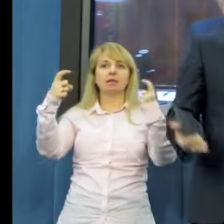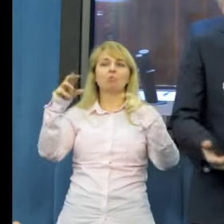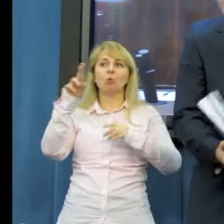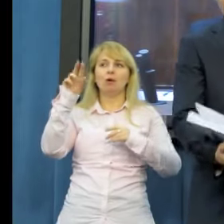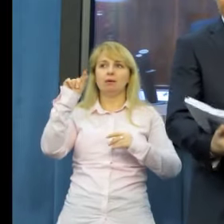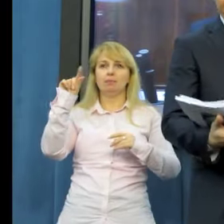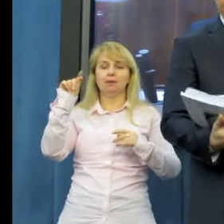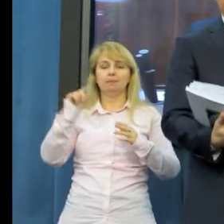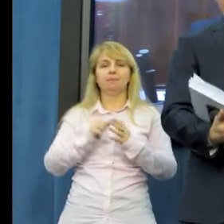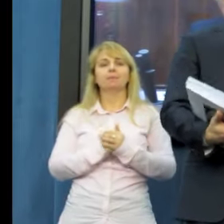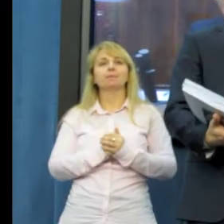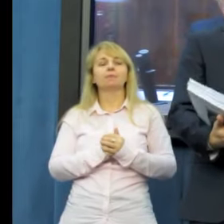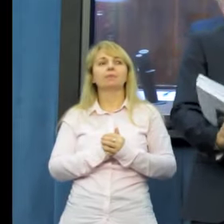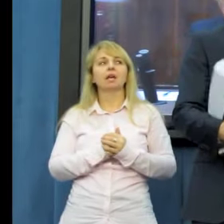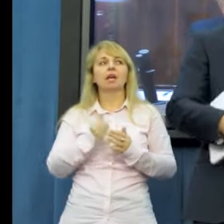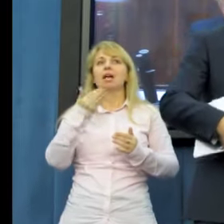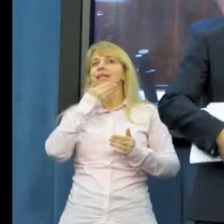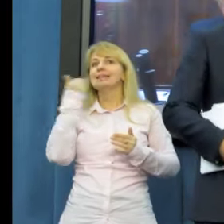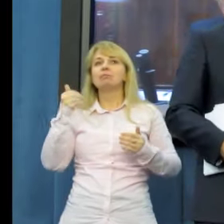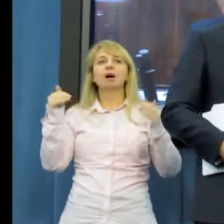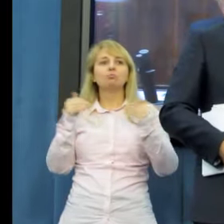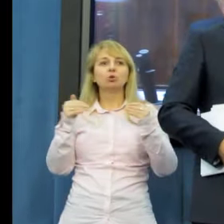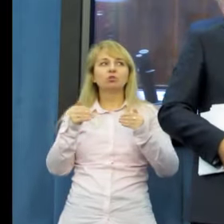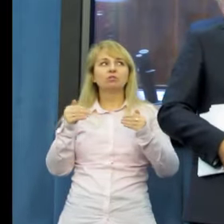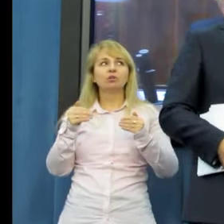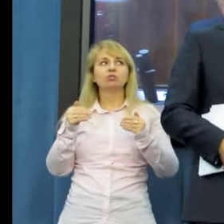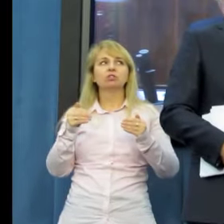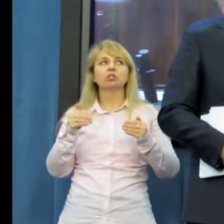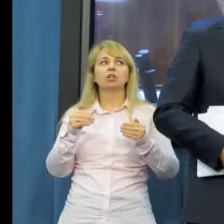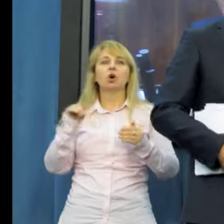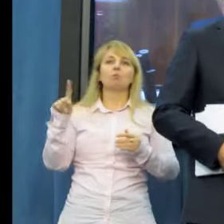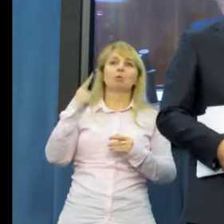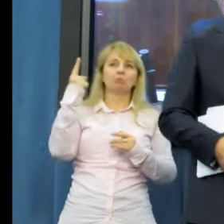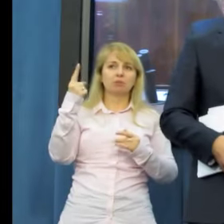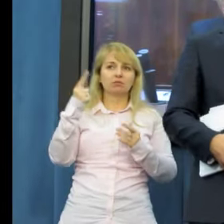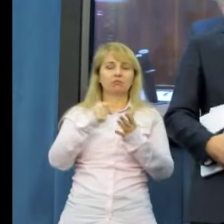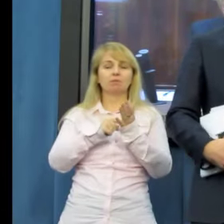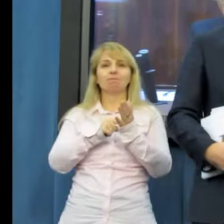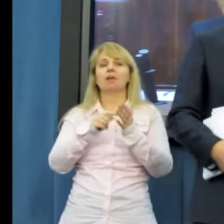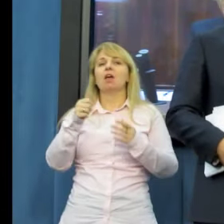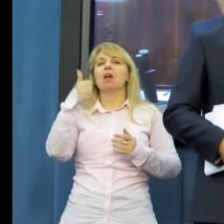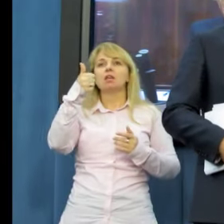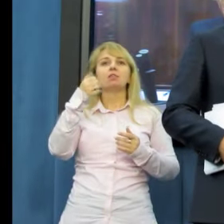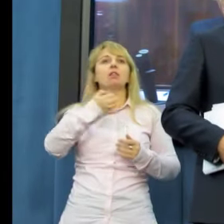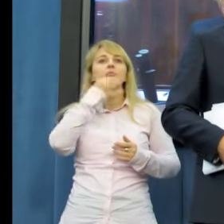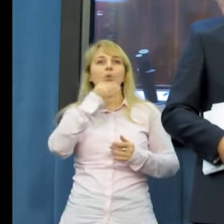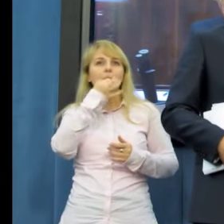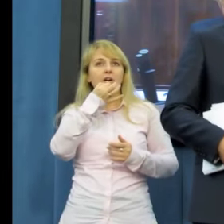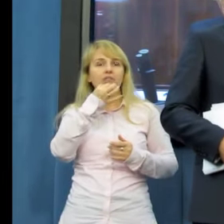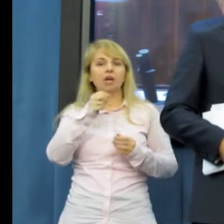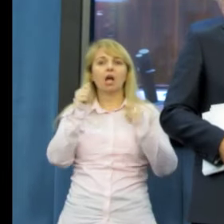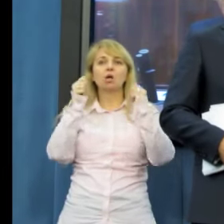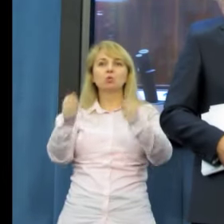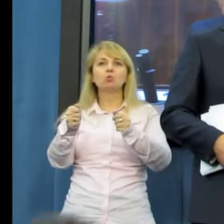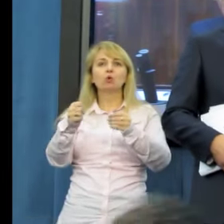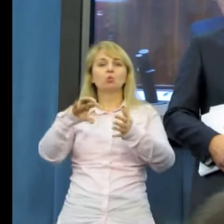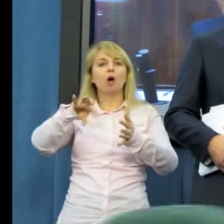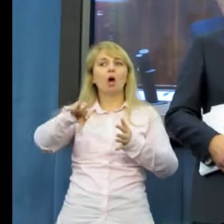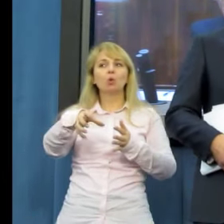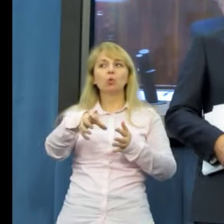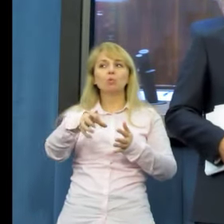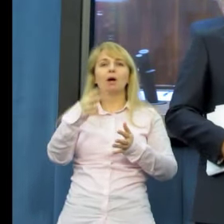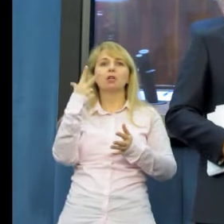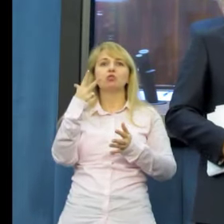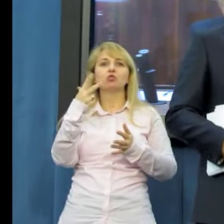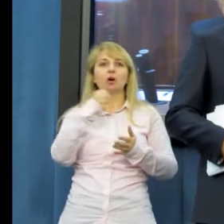Nie ma możliwości takiej, po pierwsze, aby jedną poprawkę złożyła grupa